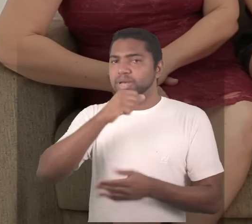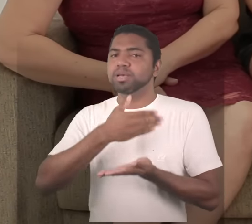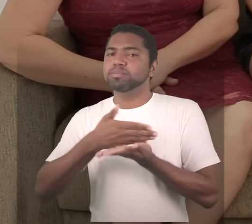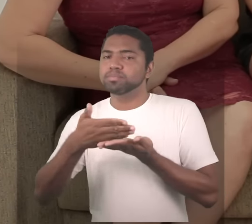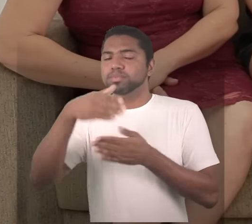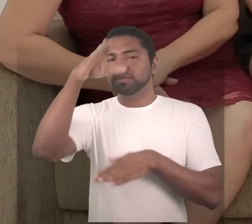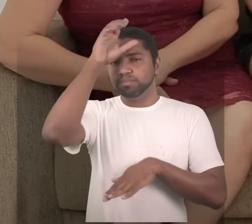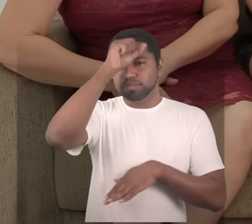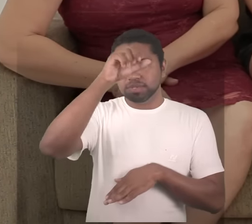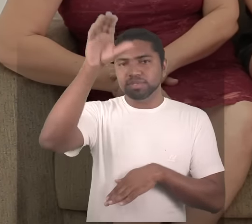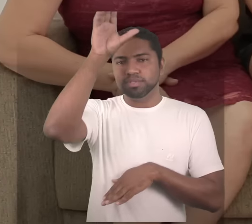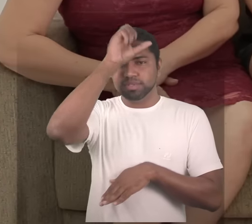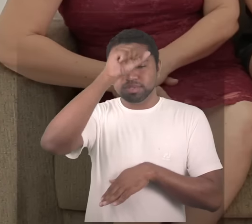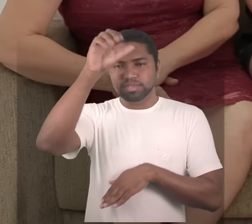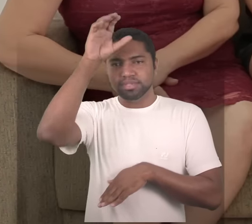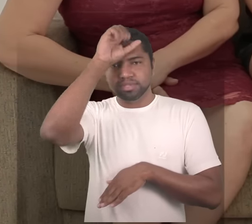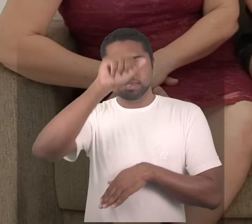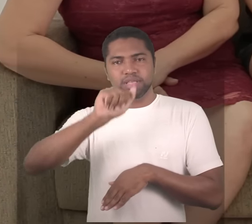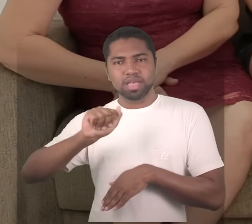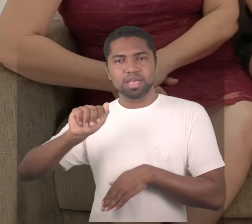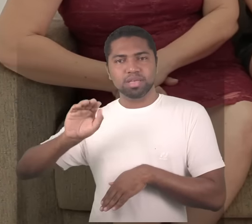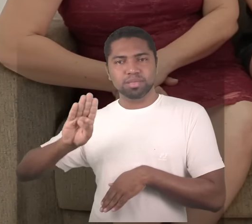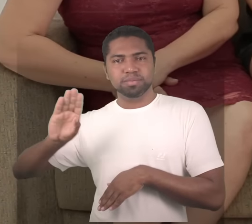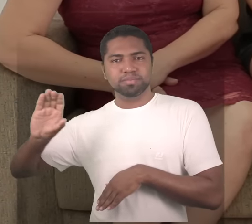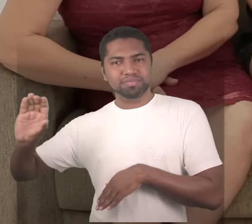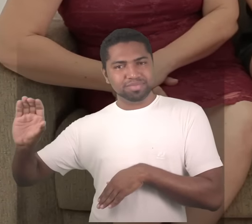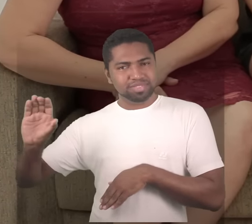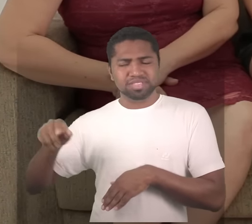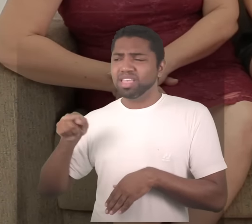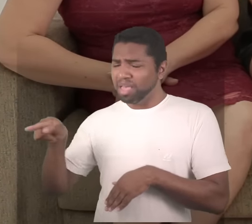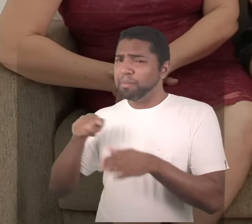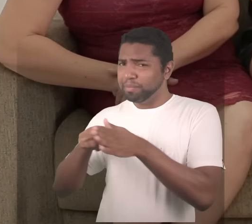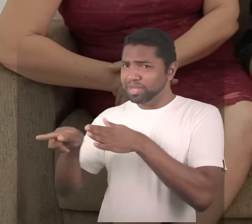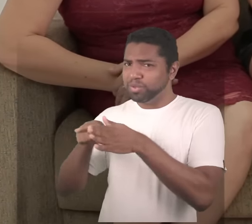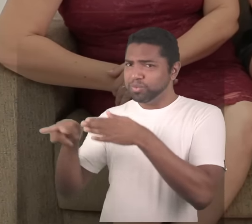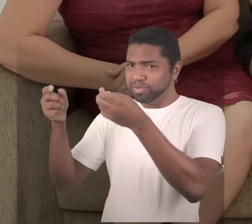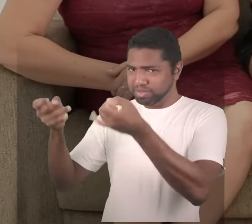de aprender um ofício pede ele para contar um pouquinho essa vivência